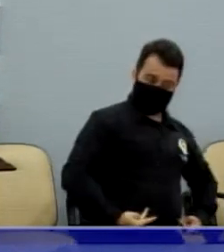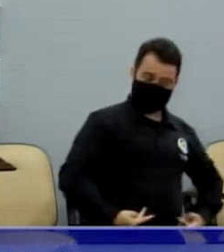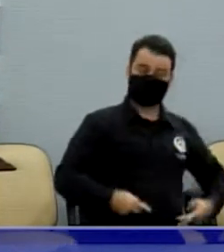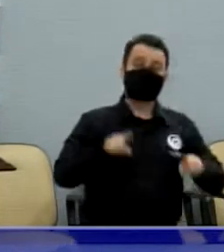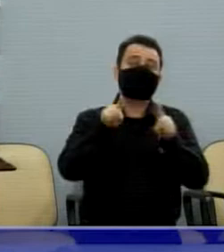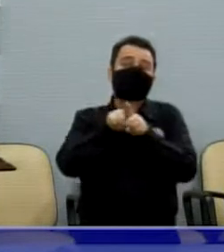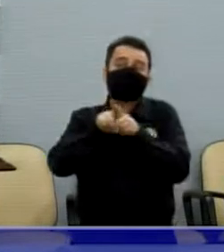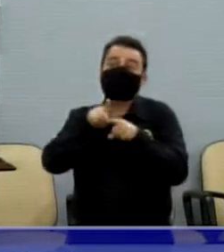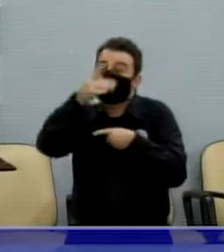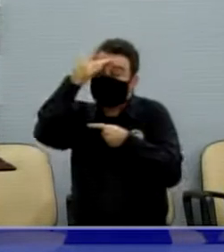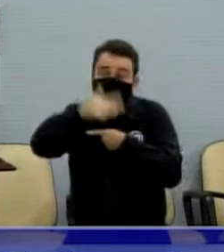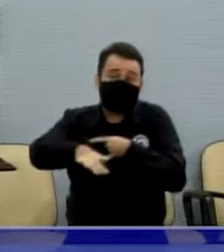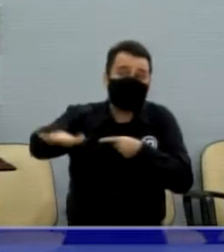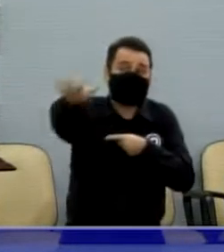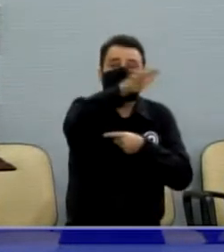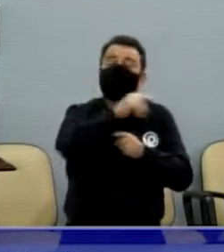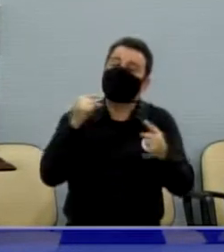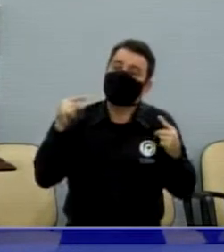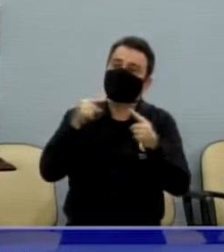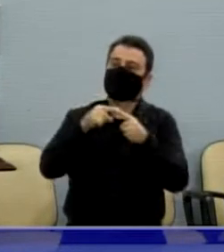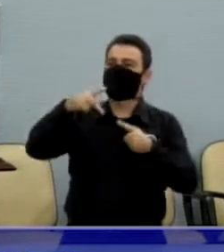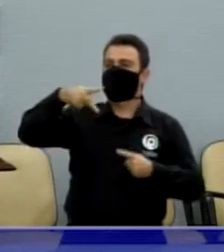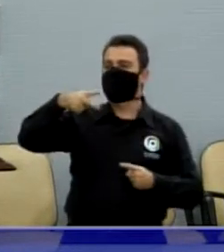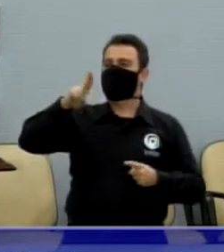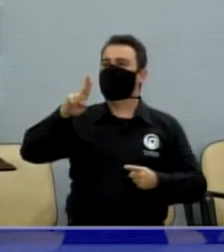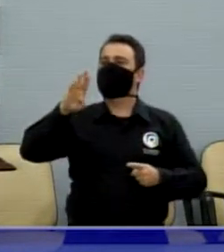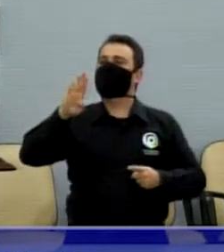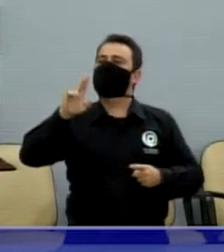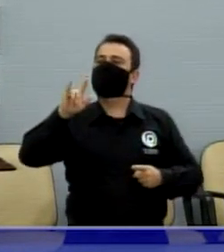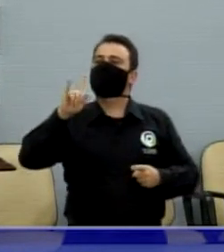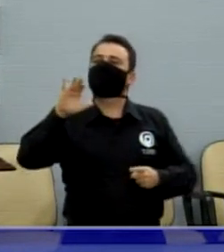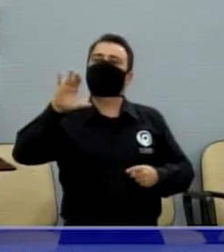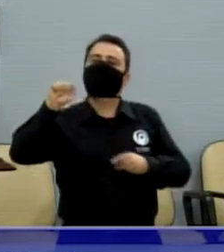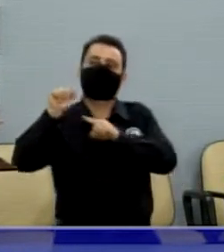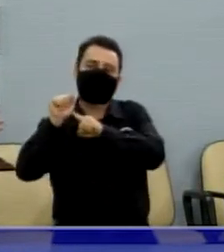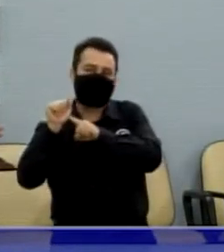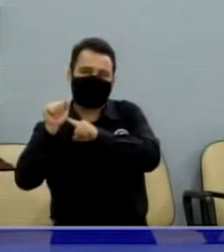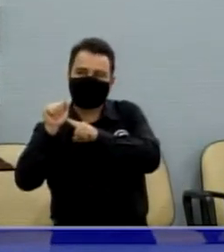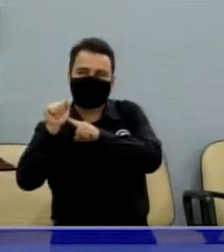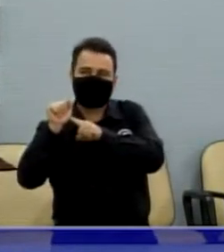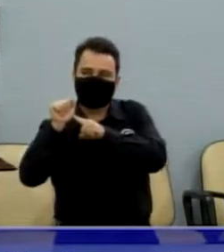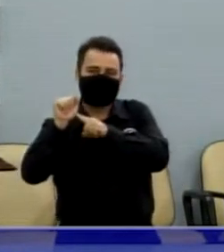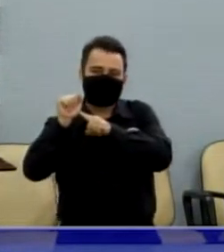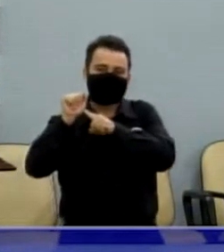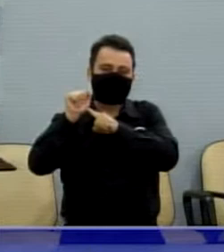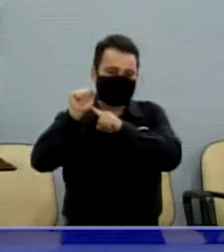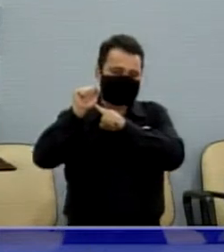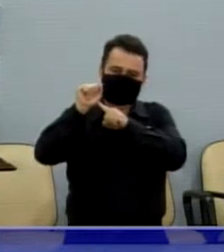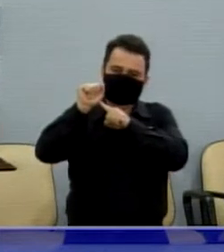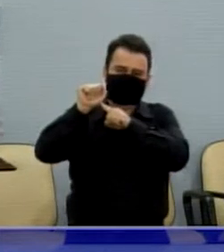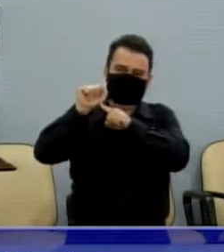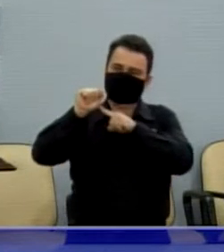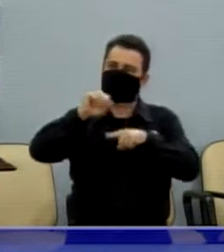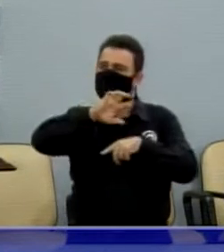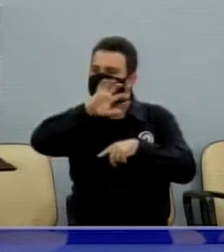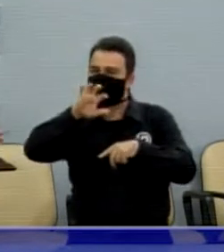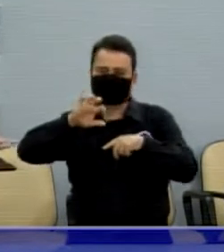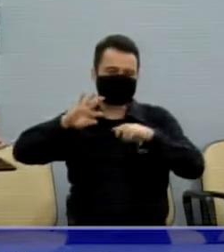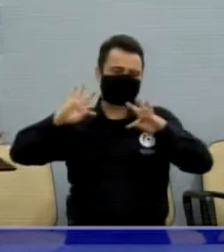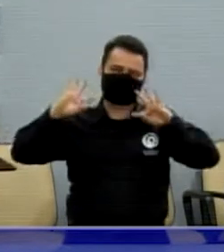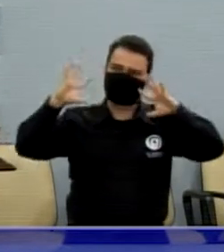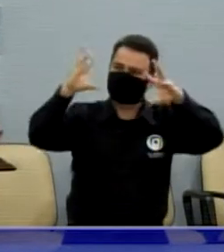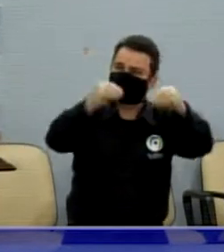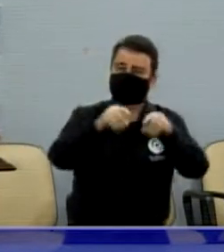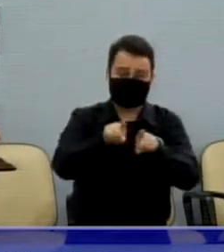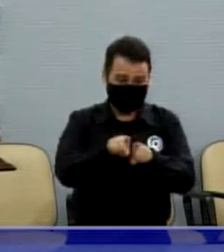porque afeta desde o psicológico até... Realmente, doenças que são